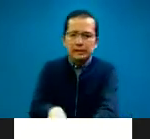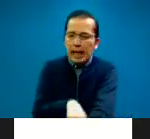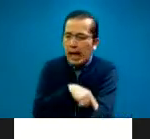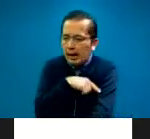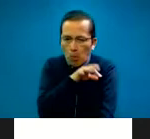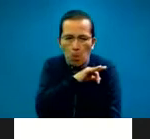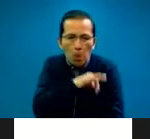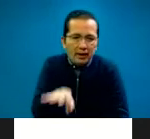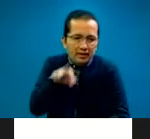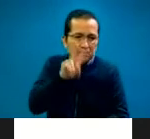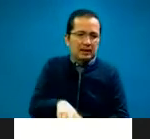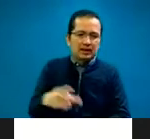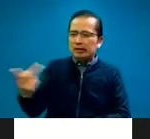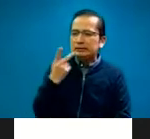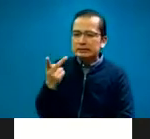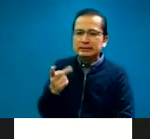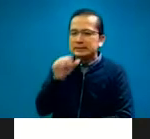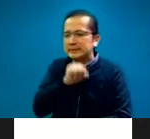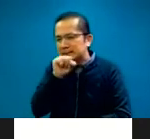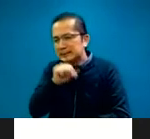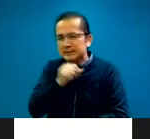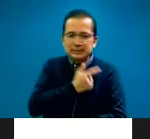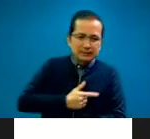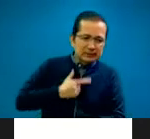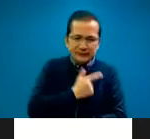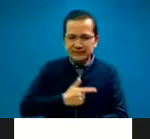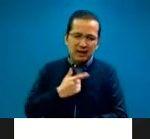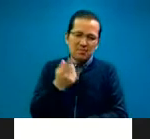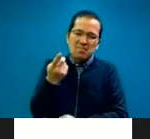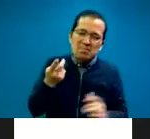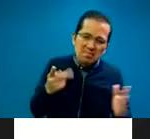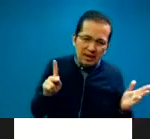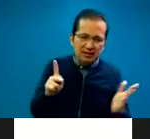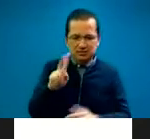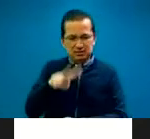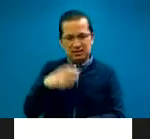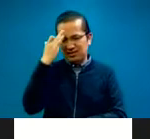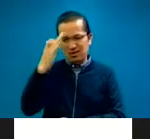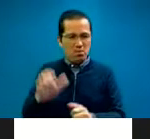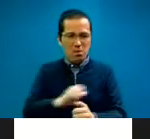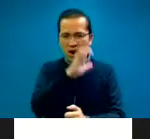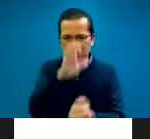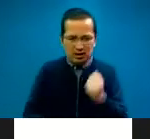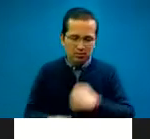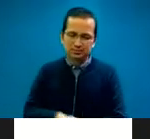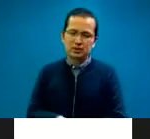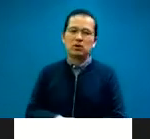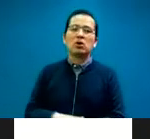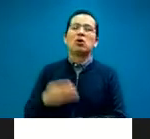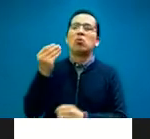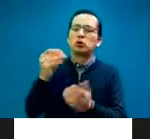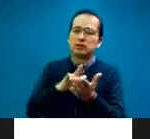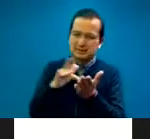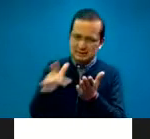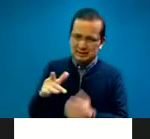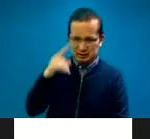echamos muy bien del chal, como decimos en México, pero este, ya se nos acabó el tiempo. Te agradezco infinitamente que nos dedicaras este tiempo